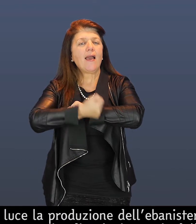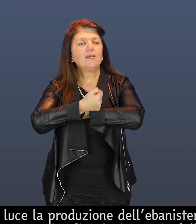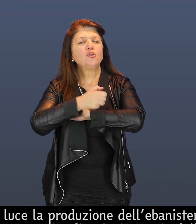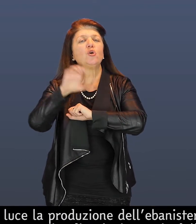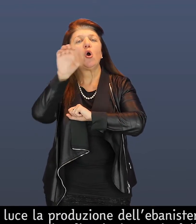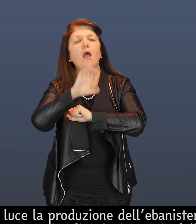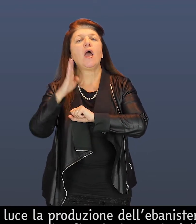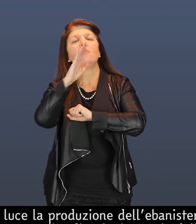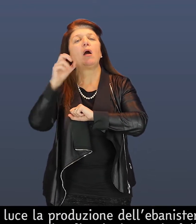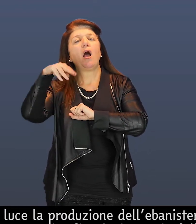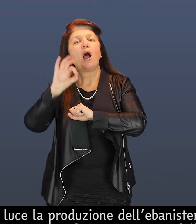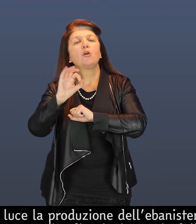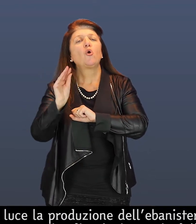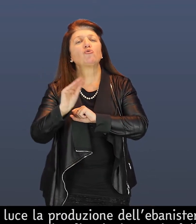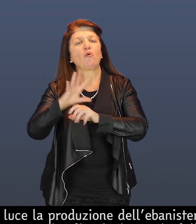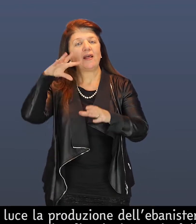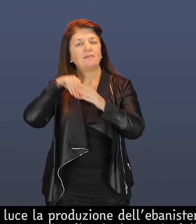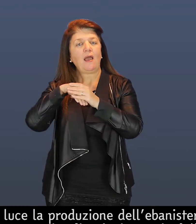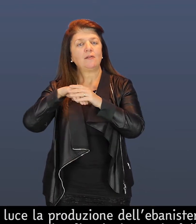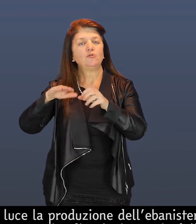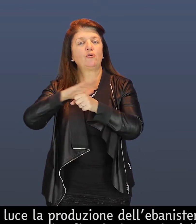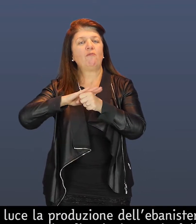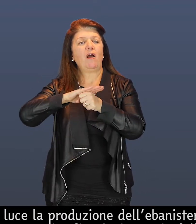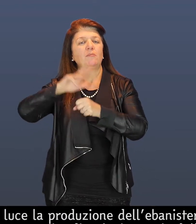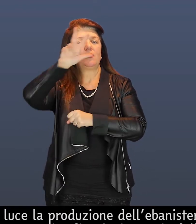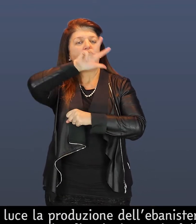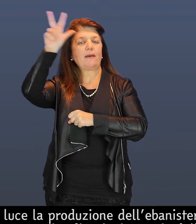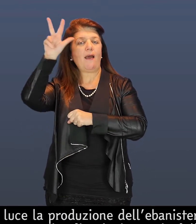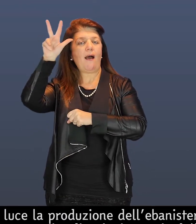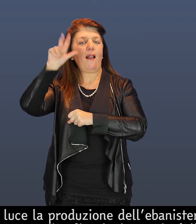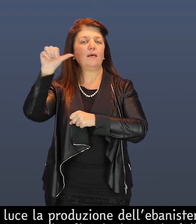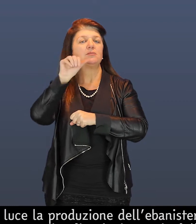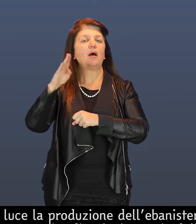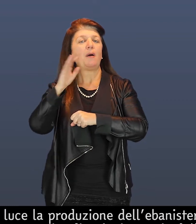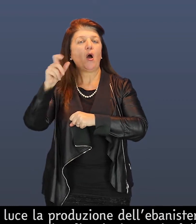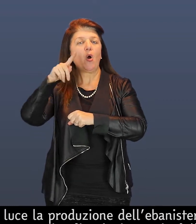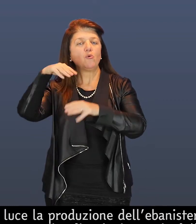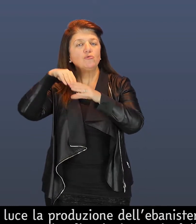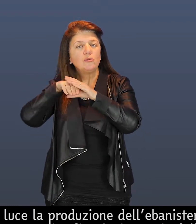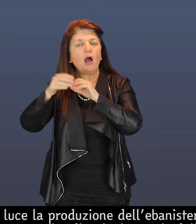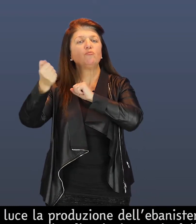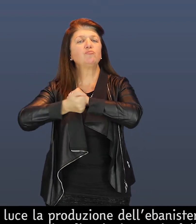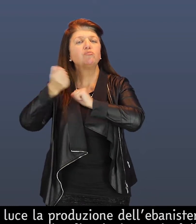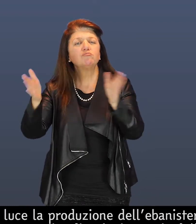esito di un'unica regia dell'architetto di corte che gestiva il cantiere in dialogo con pitture,